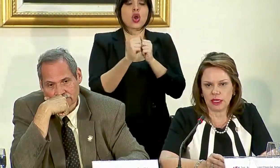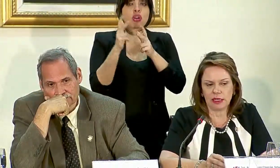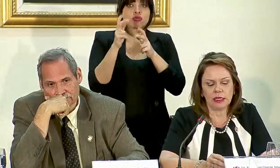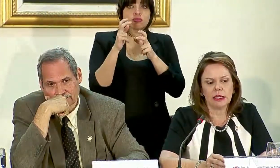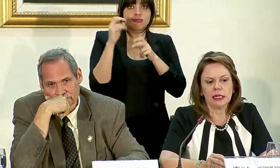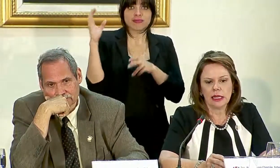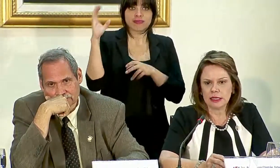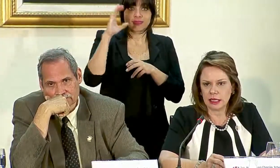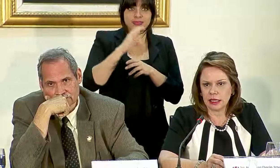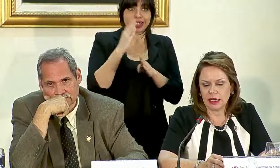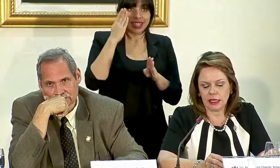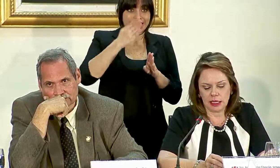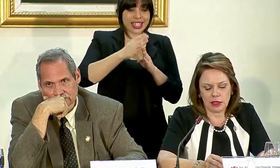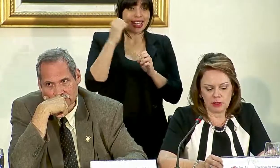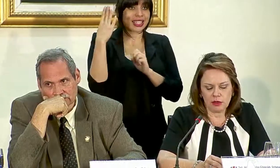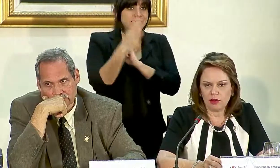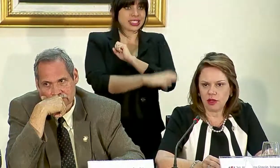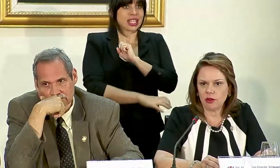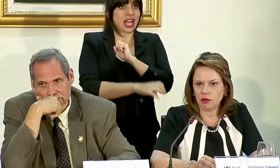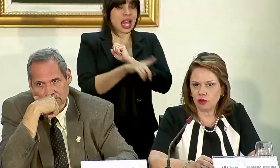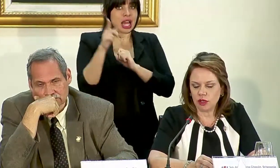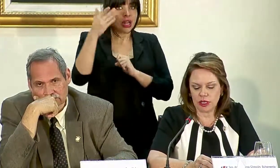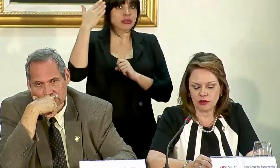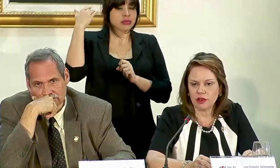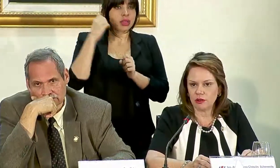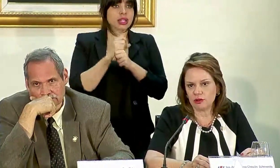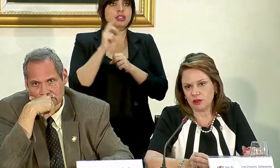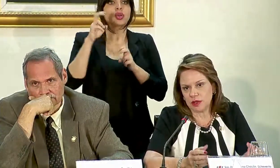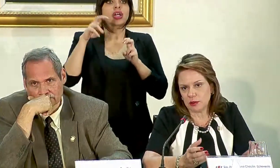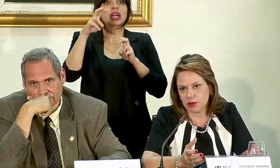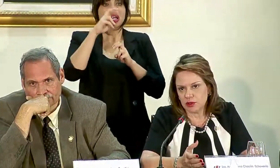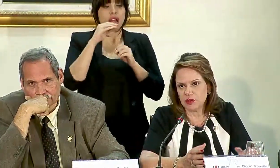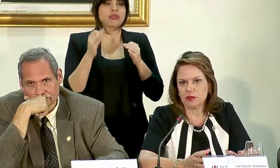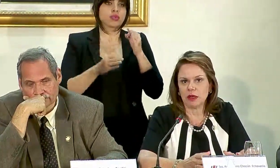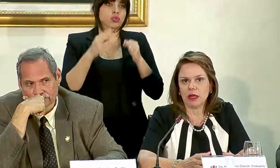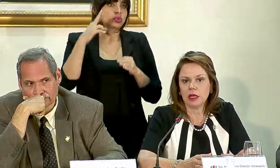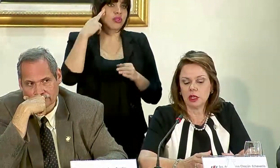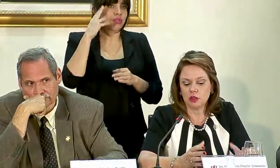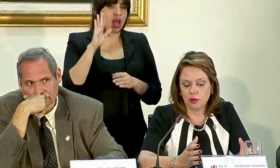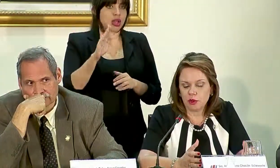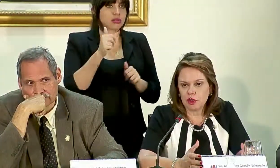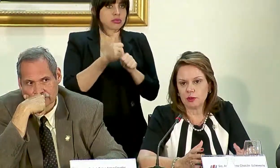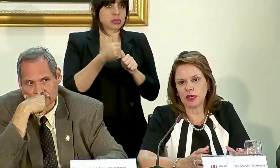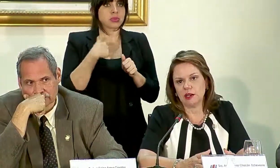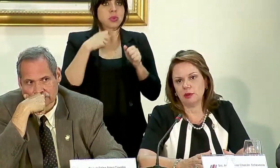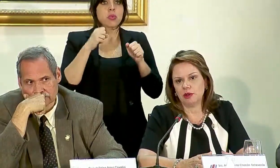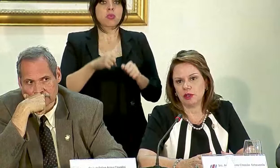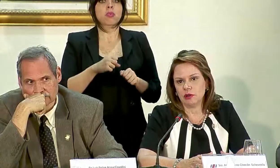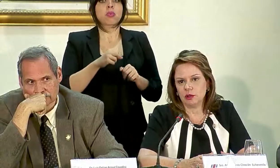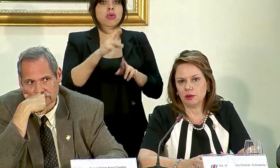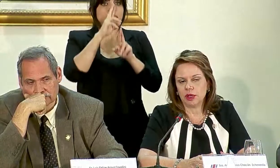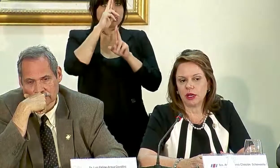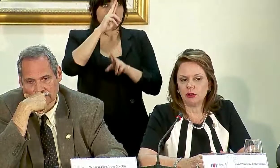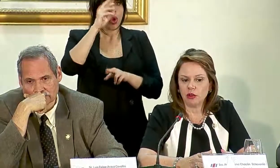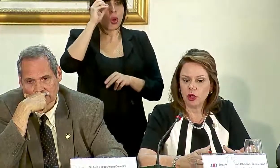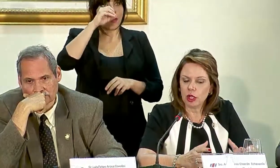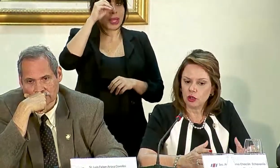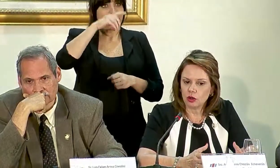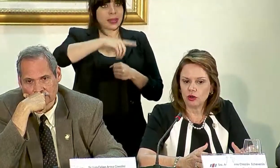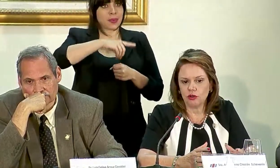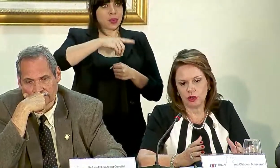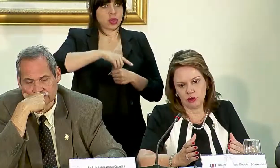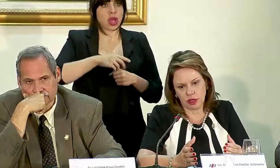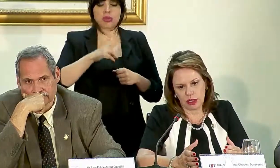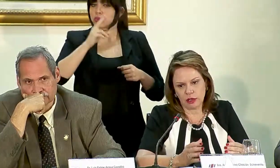la inversión directa extranjera que él ha venido haciendo son giras que se justifican por sí misma. Yo puedo respetar la opinión de los diputados,